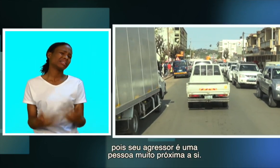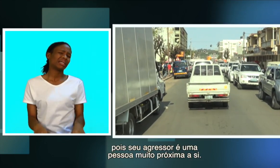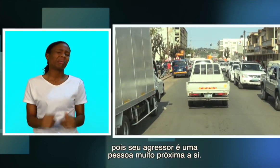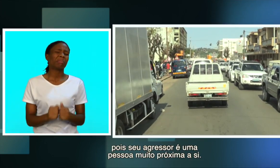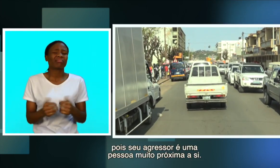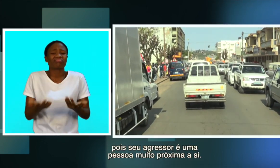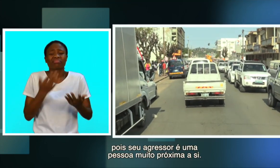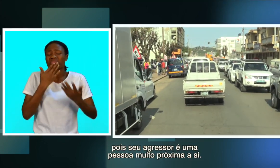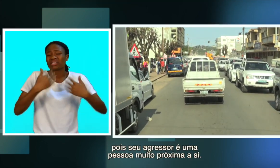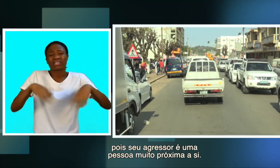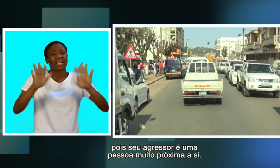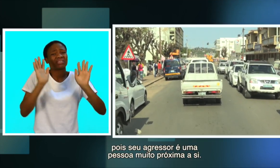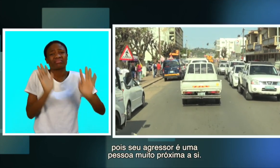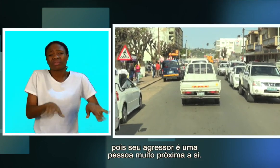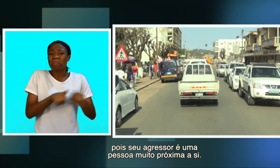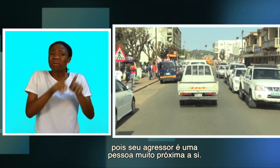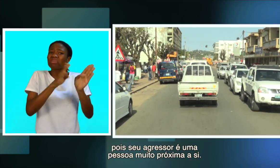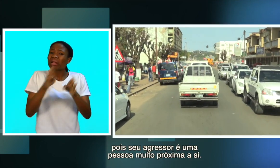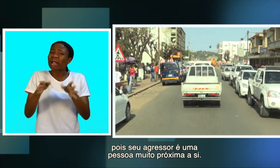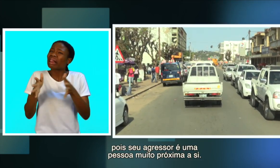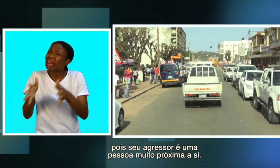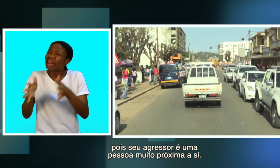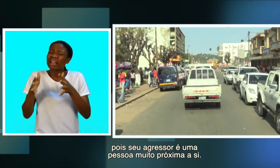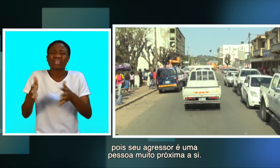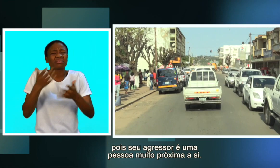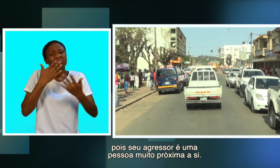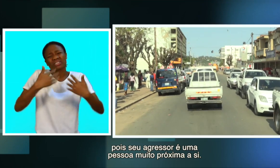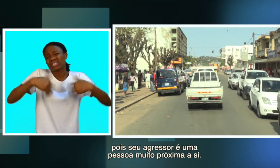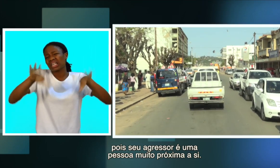pois seu agressor é uma pessoa muito próxima de si.